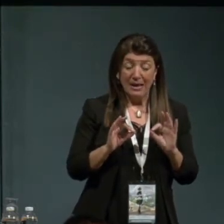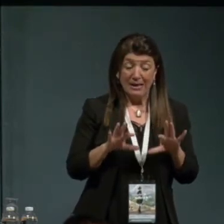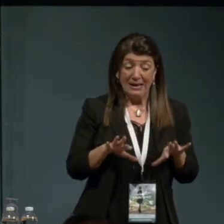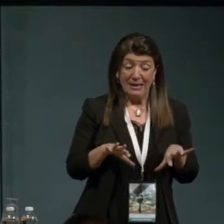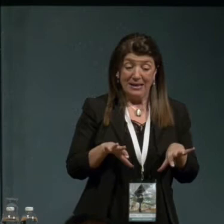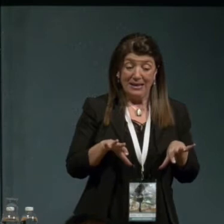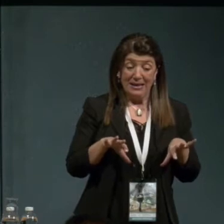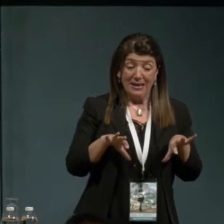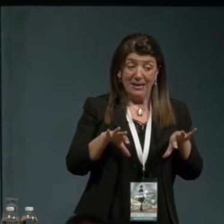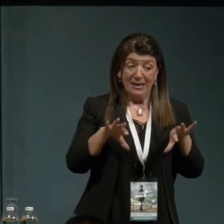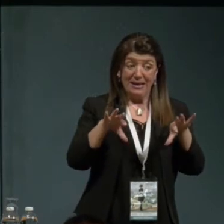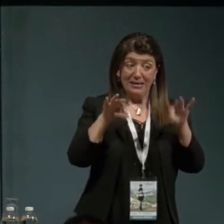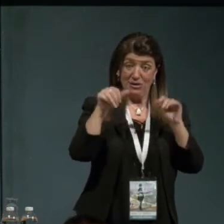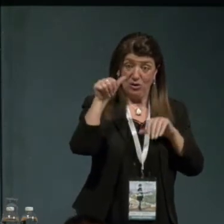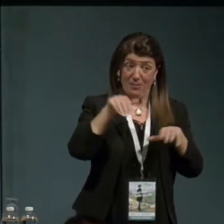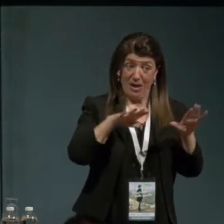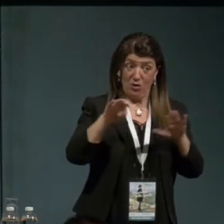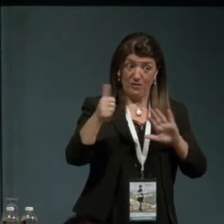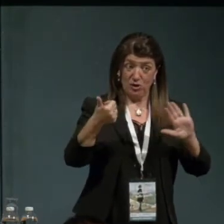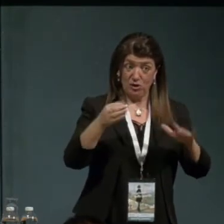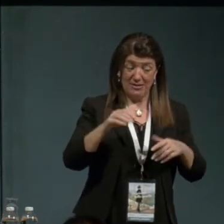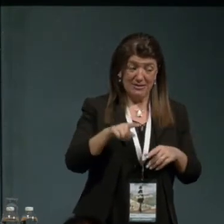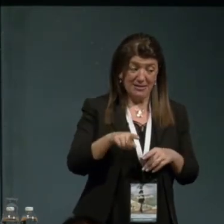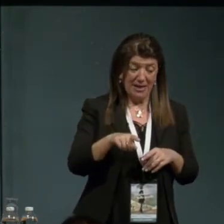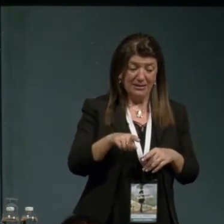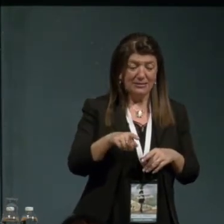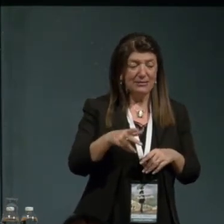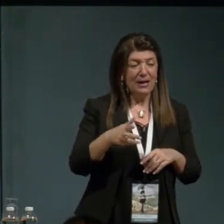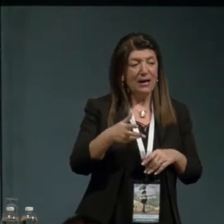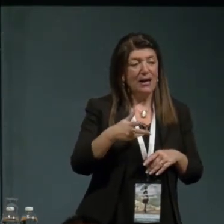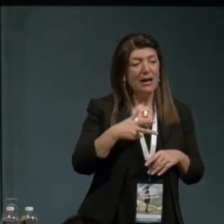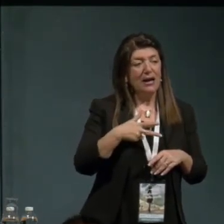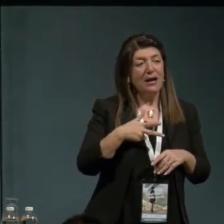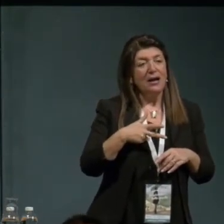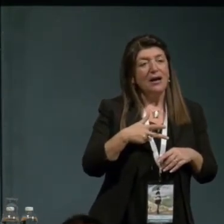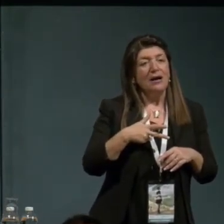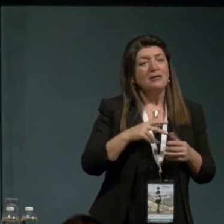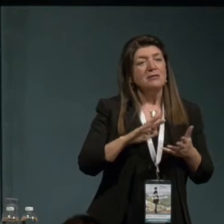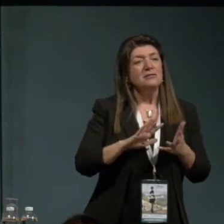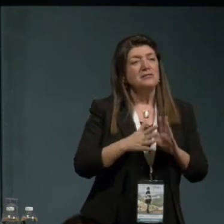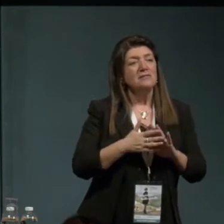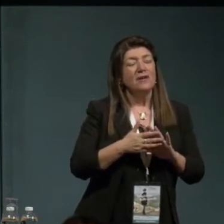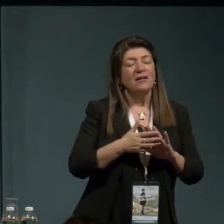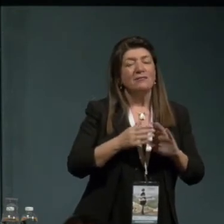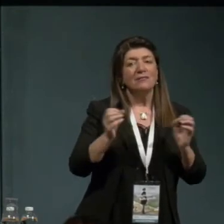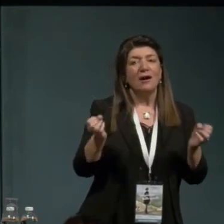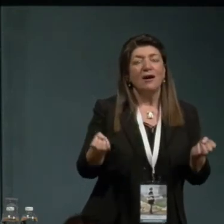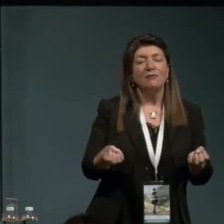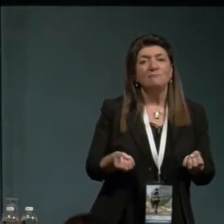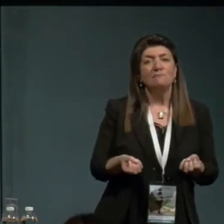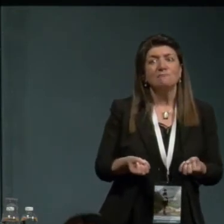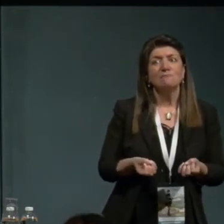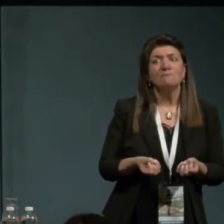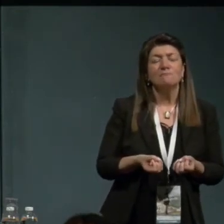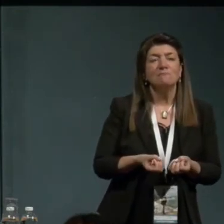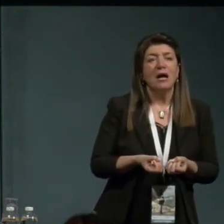anni 60 si è fatto l'apparizione e il sviluppo di una